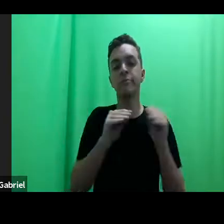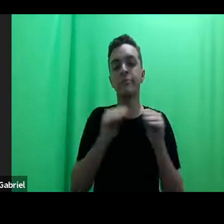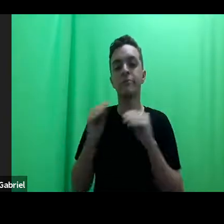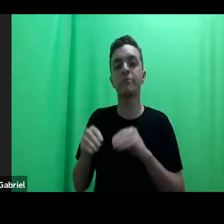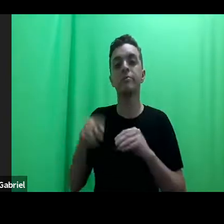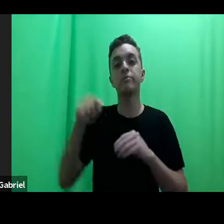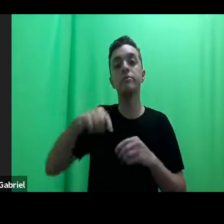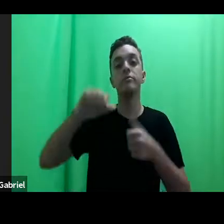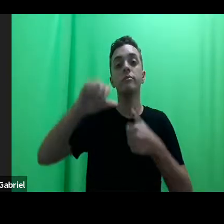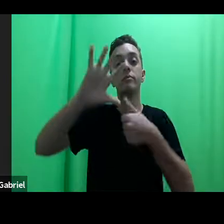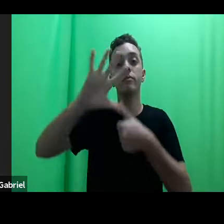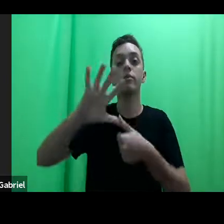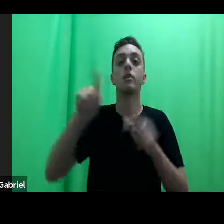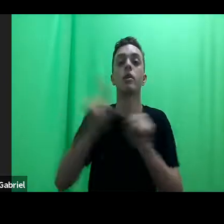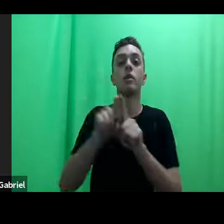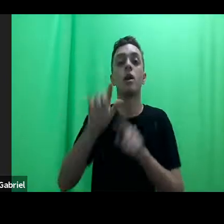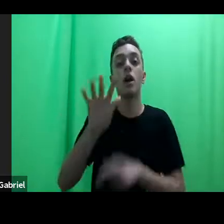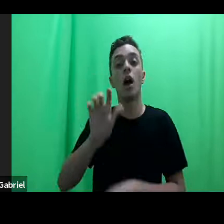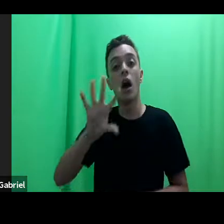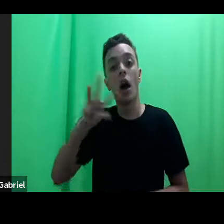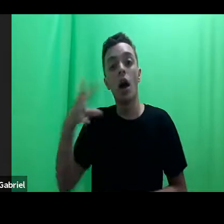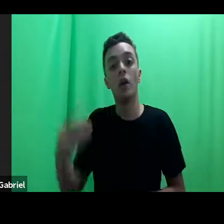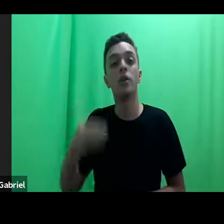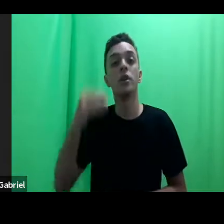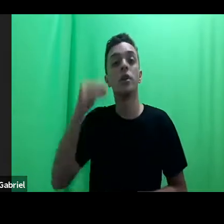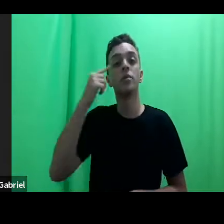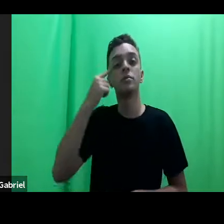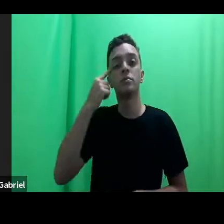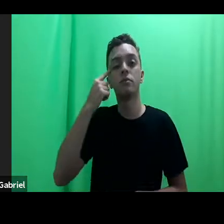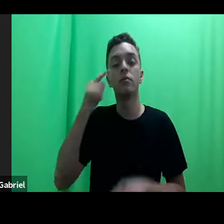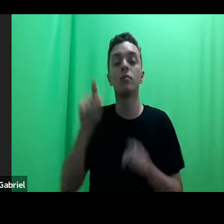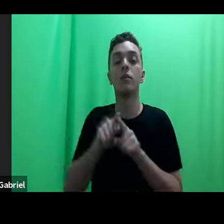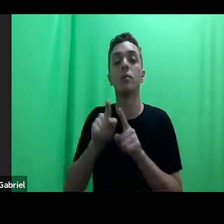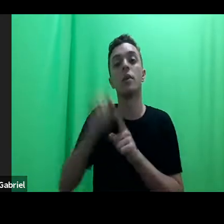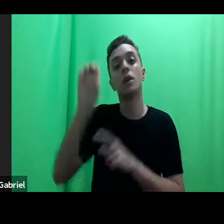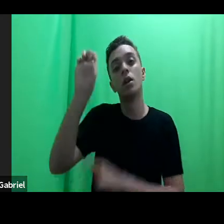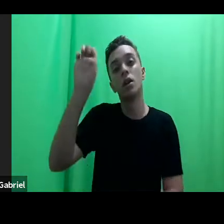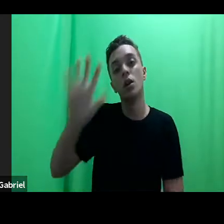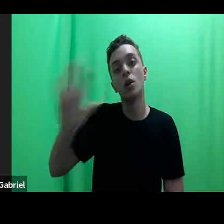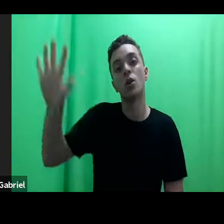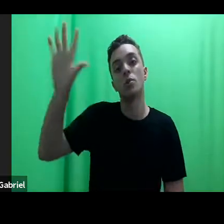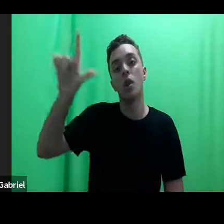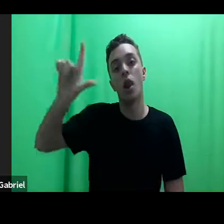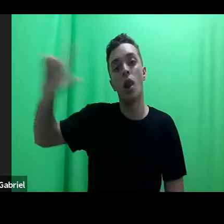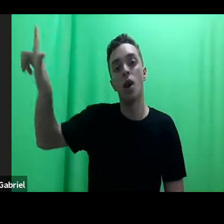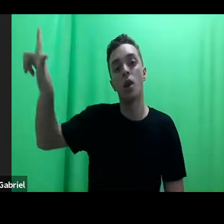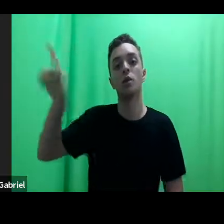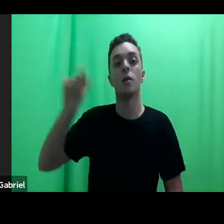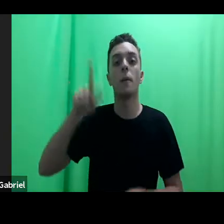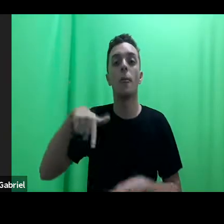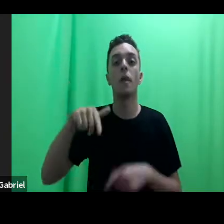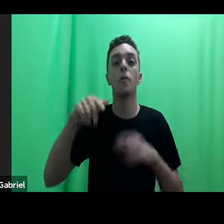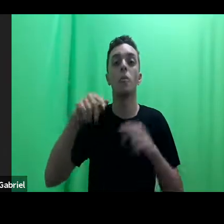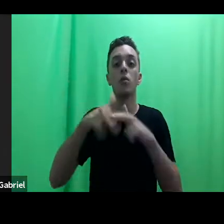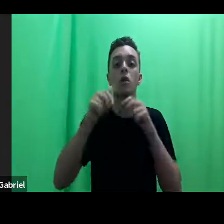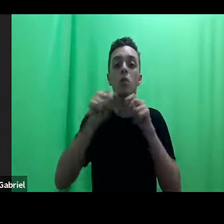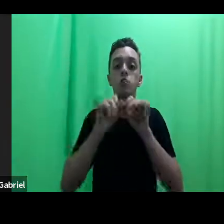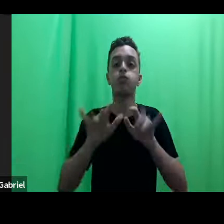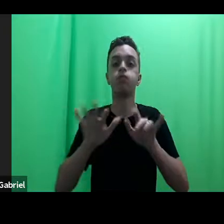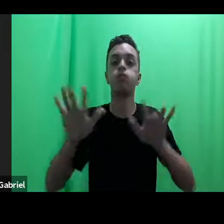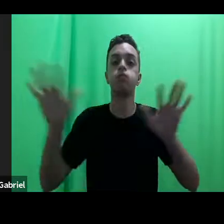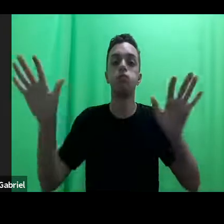Latina, África, Ásia e no leste europeu, mediante um processo de ampla propagação institucional.